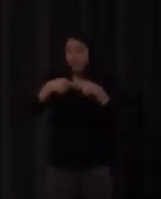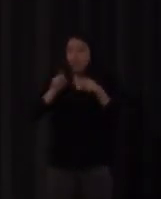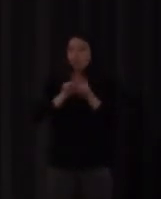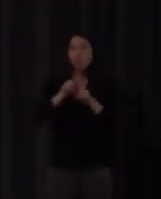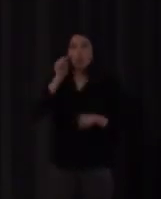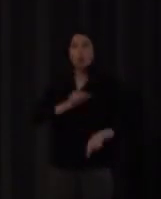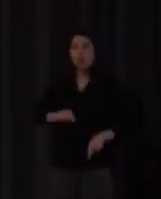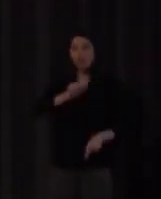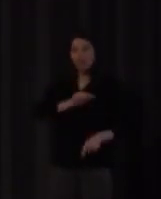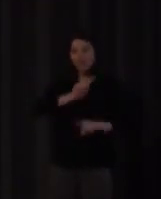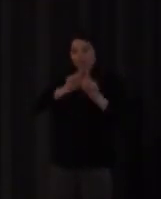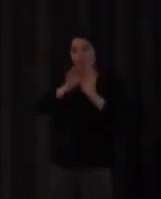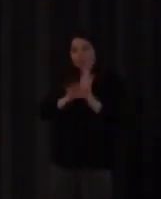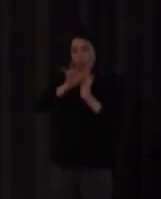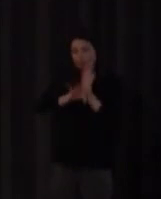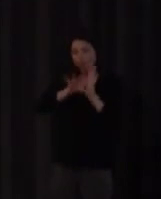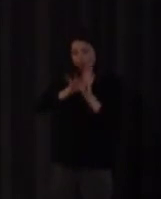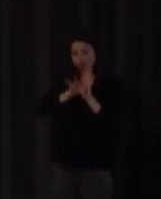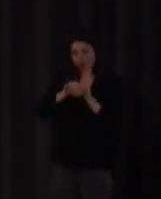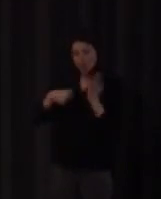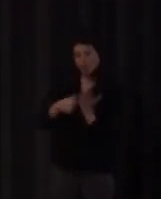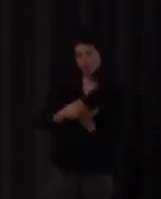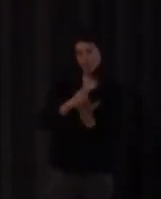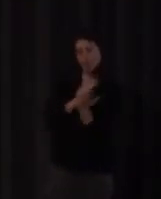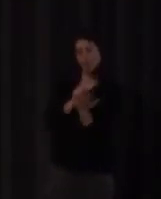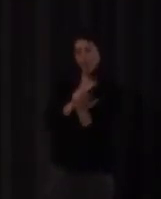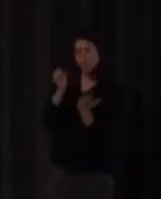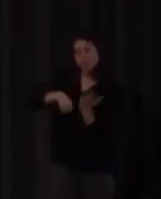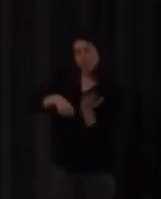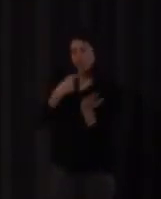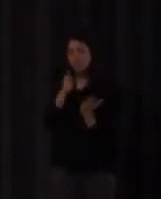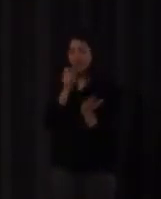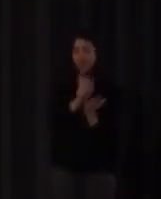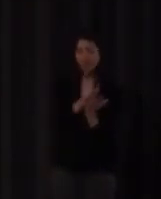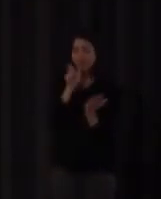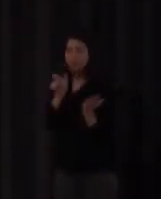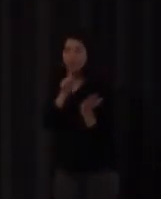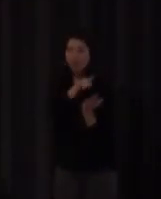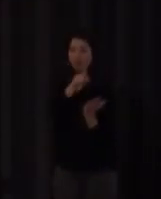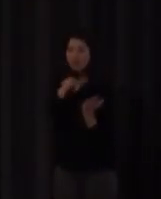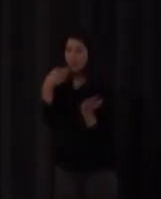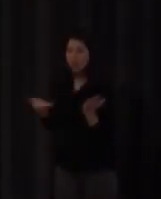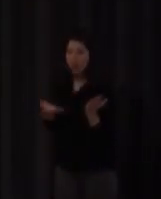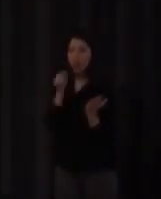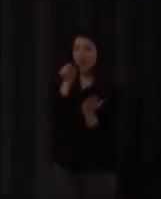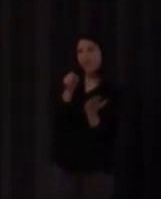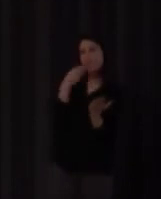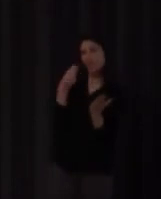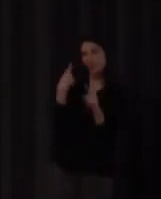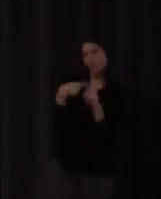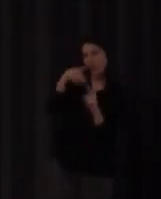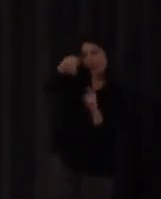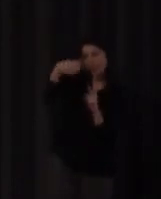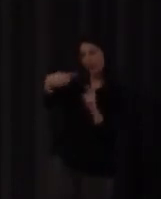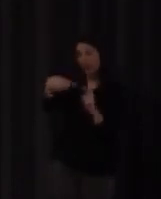lo que me permite decir ay no pues voy a elegir esta otra palabra o mira esta otra que en vez de una M tiene una N y parece que no es tan fuerte la